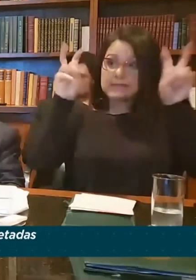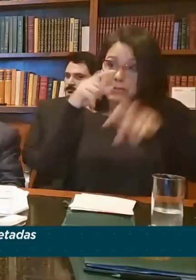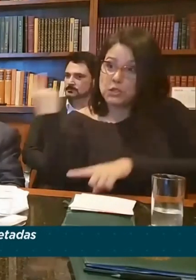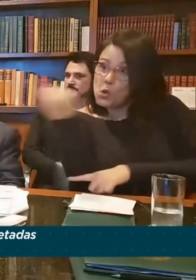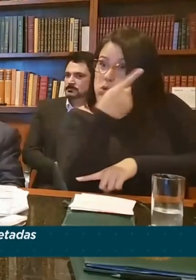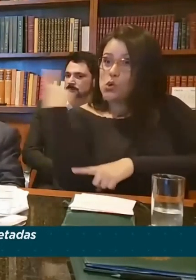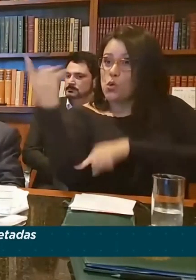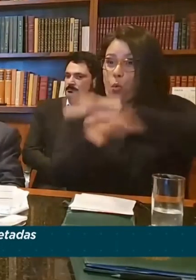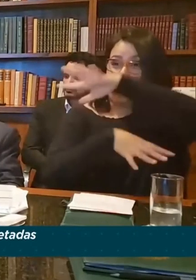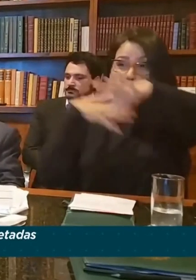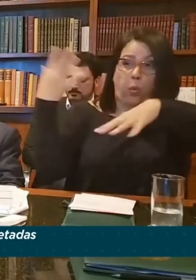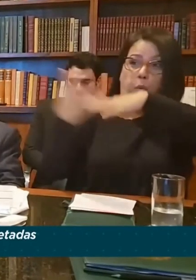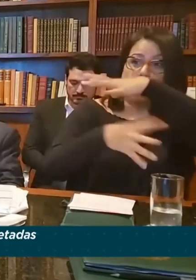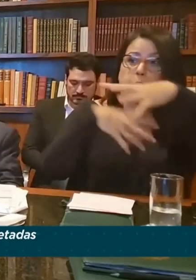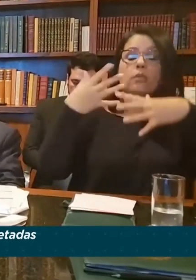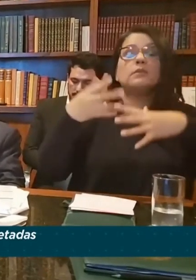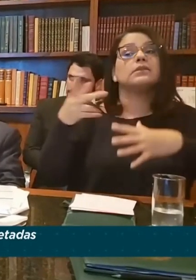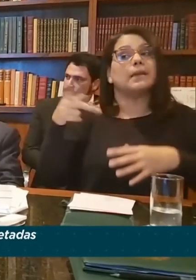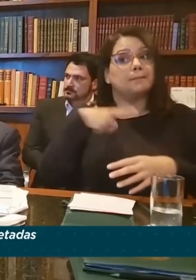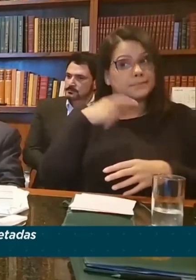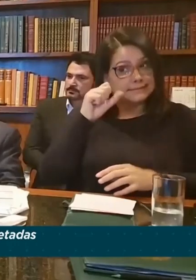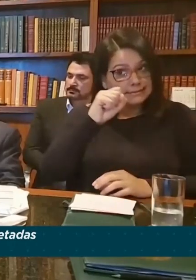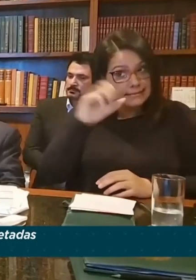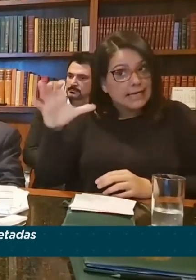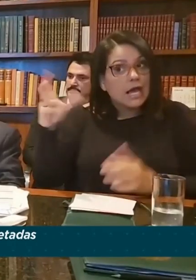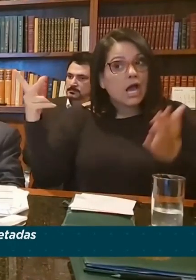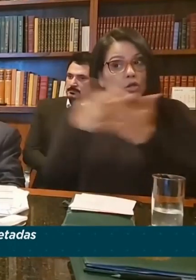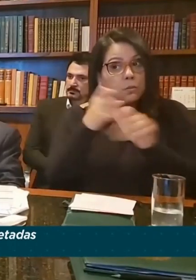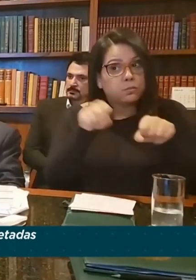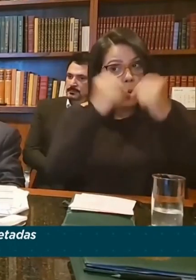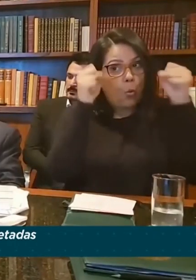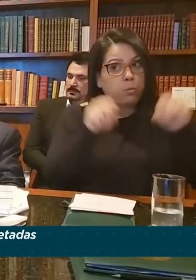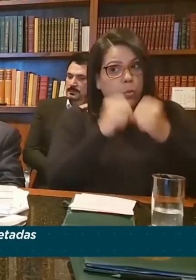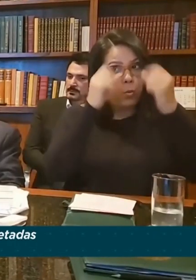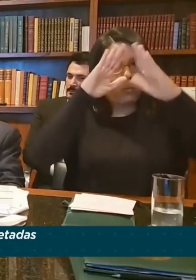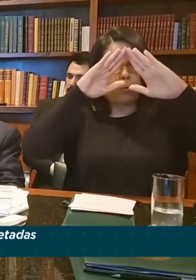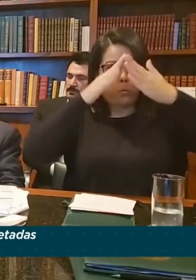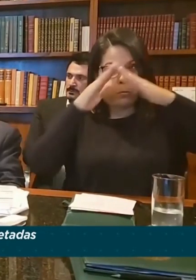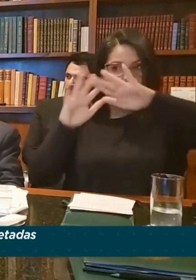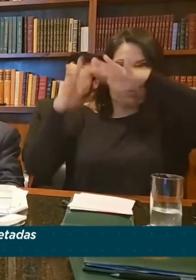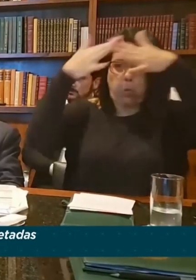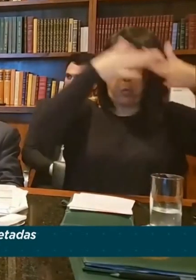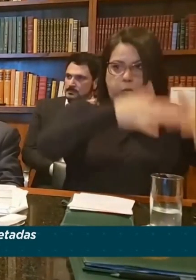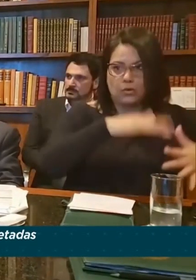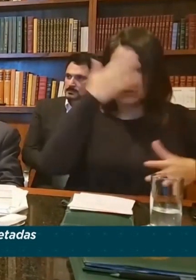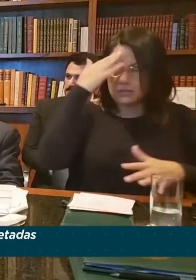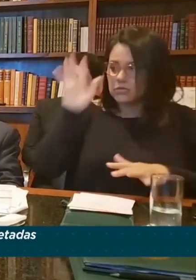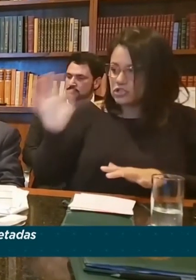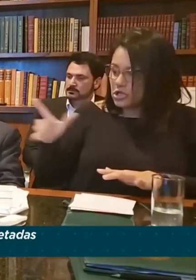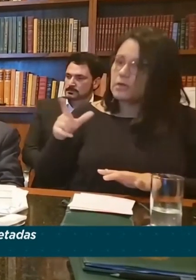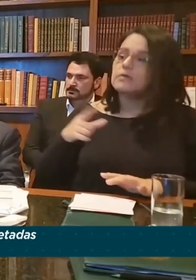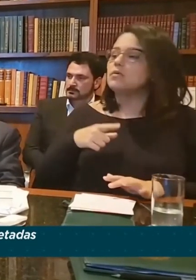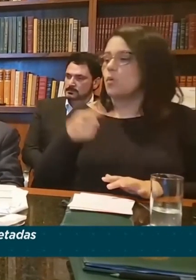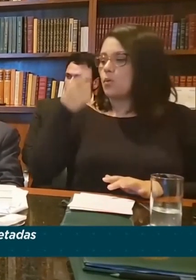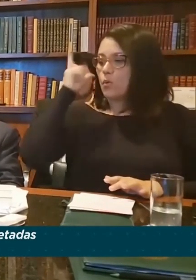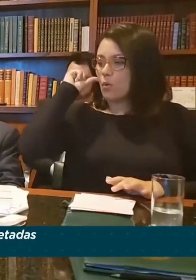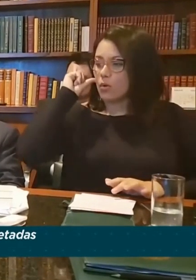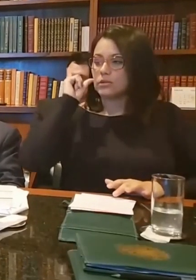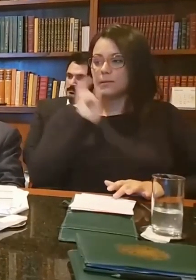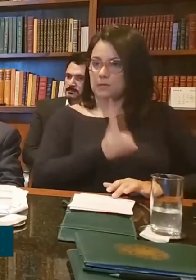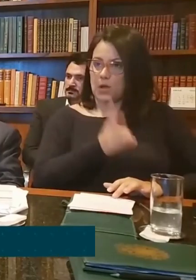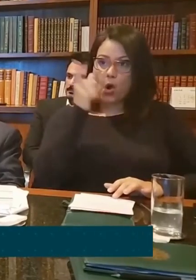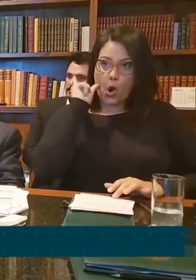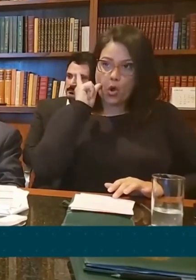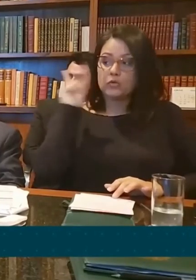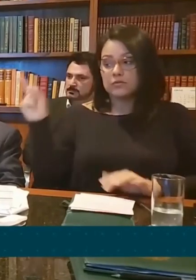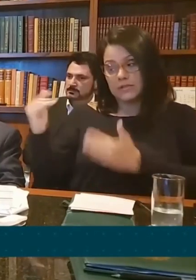muito a cidade em especial da Santa Catarina. Você já enviou o nosso secretário de Defesa Civil para lá? Isso. Ontem mesmo, por